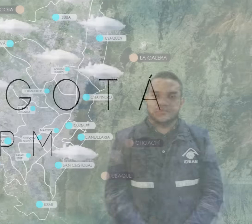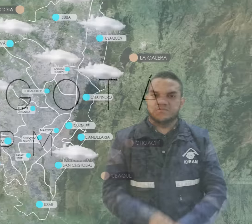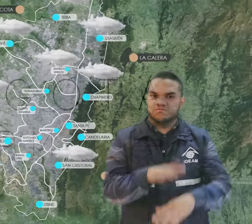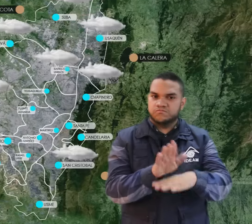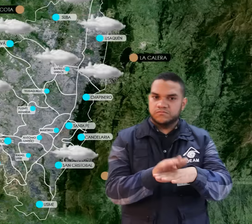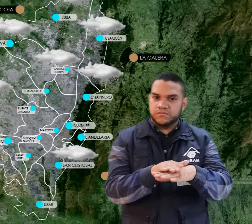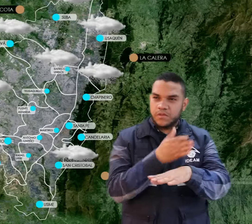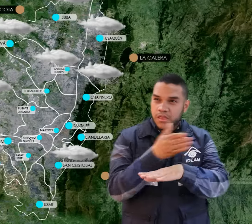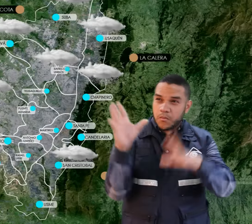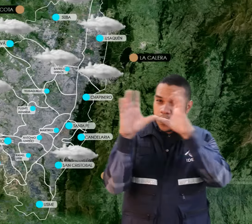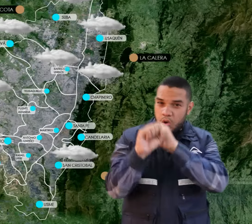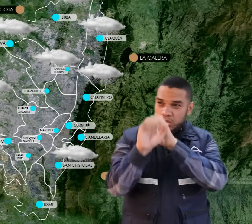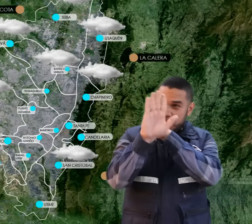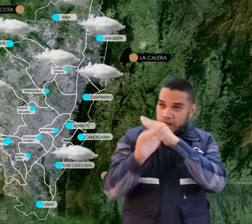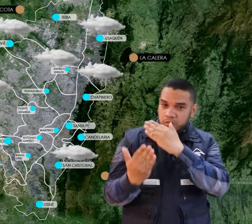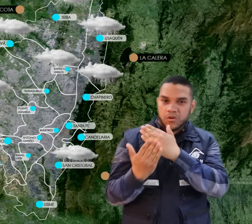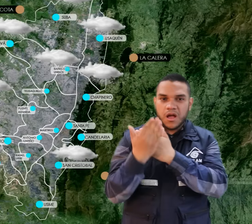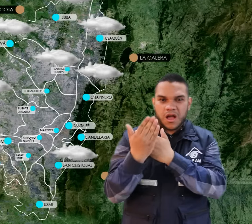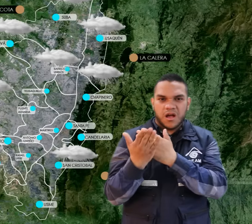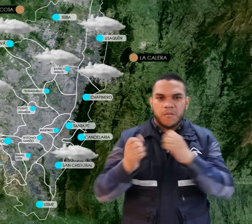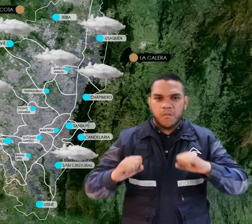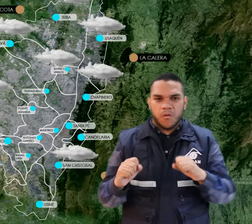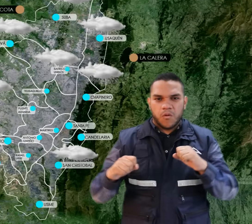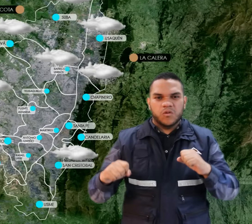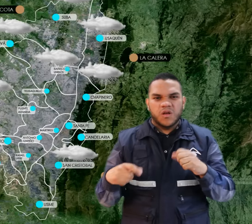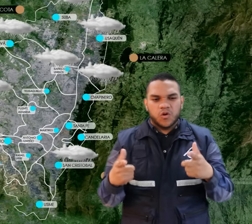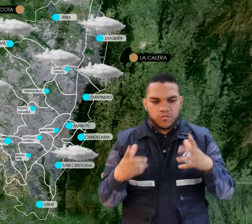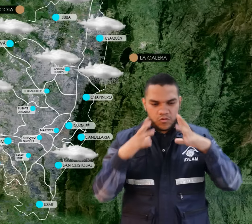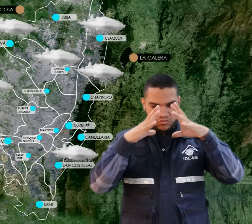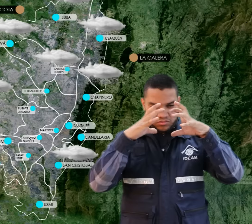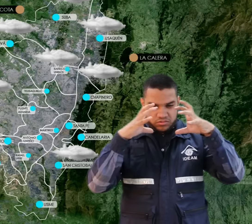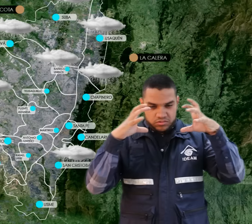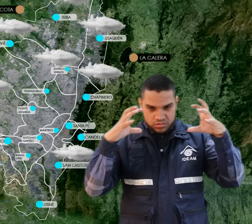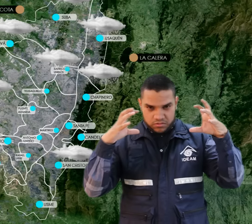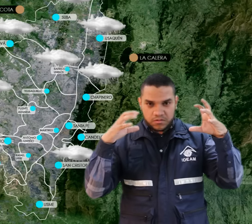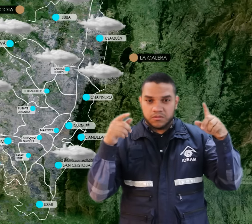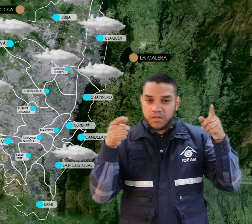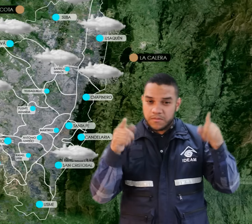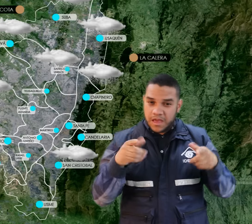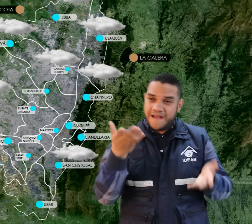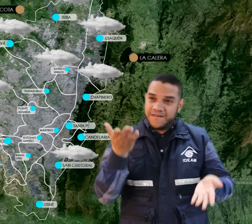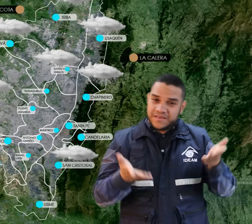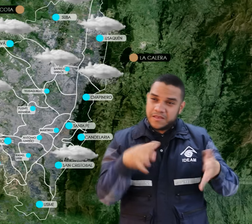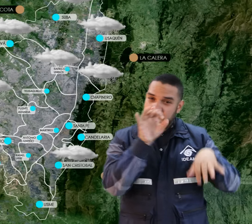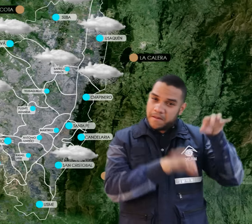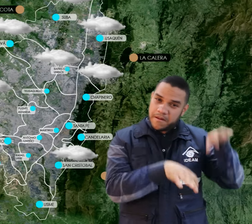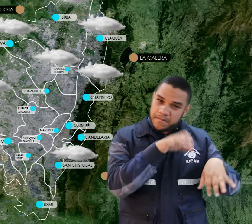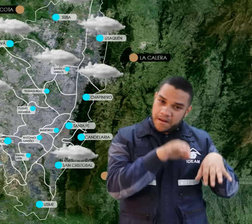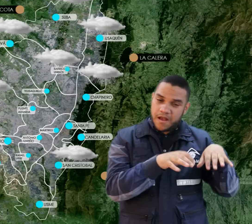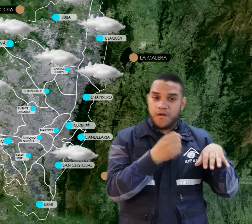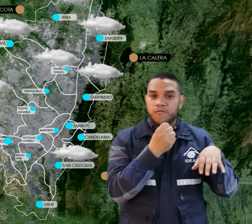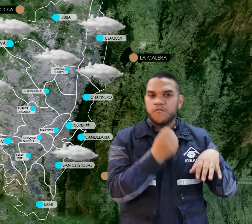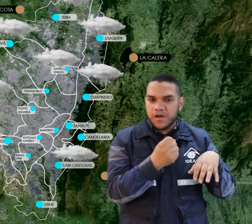A la noche y la madrugada de hoy se espera que predomine el cielo nublado, con intervalos de lloviznas un poco más